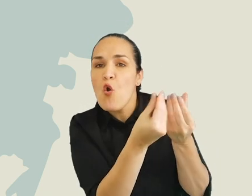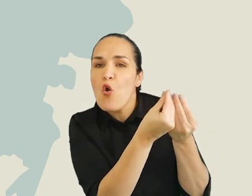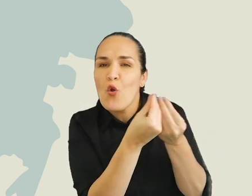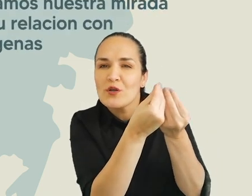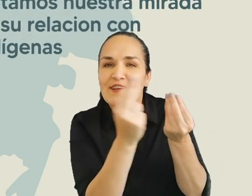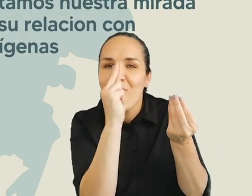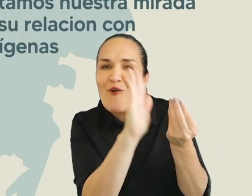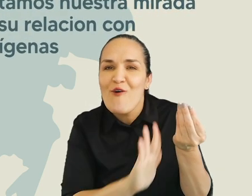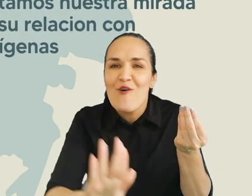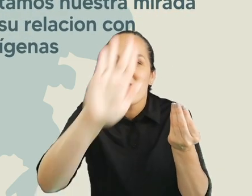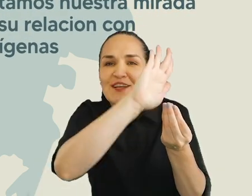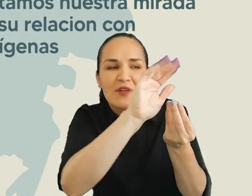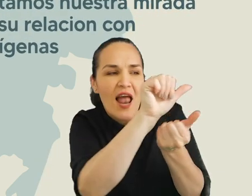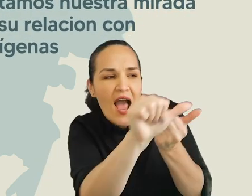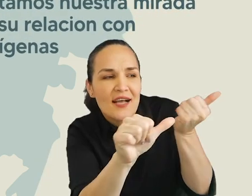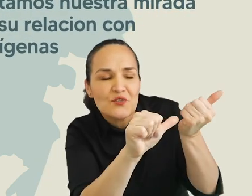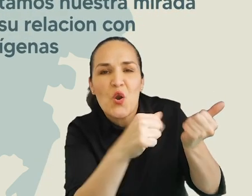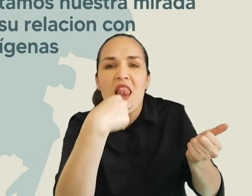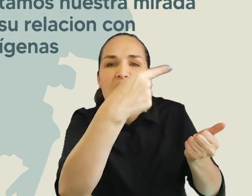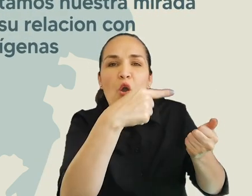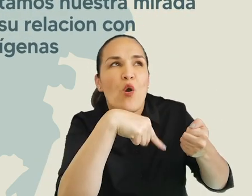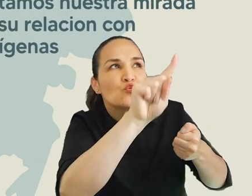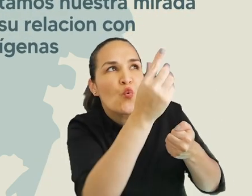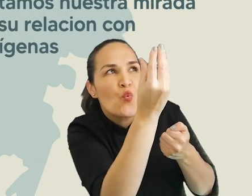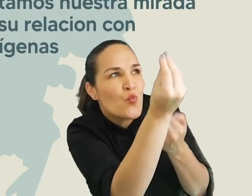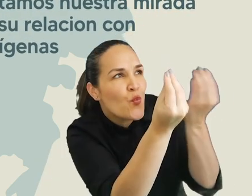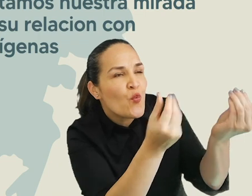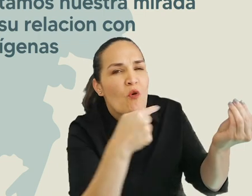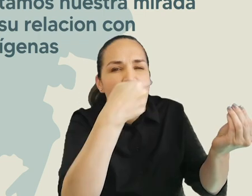Somos invitados en el Consejo Nacional Asesor de Lenguas Nativas